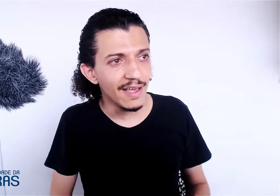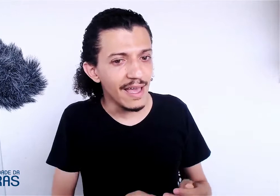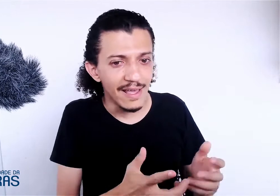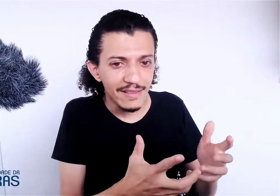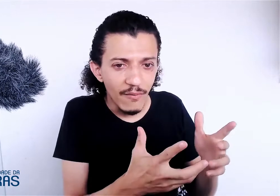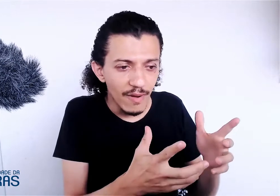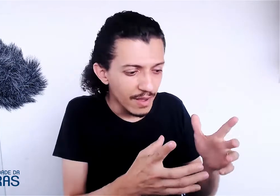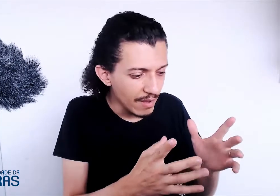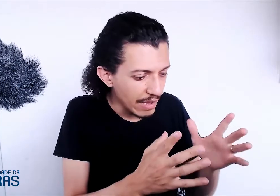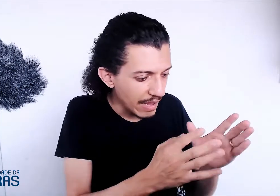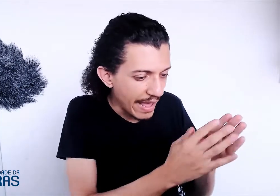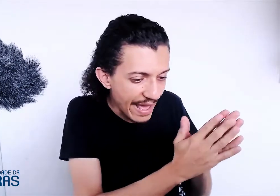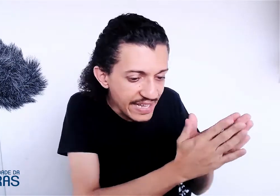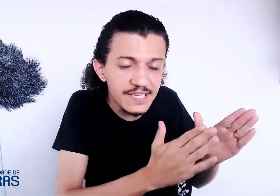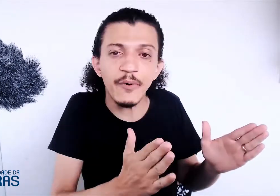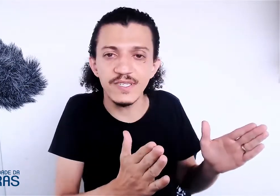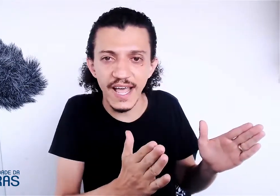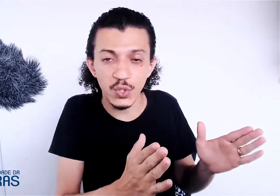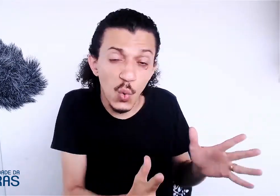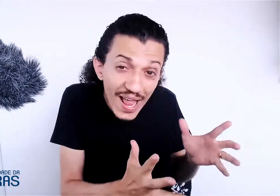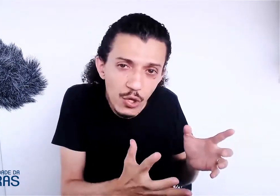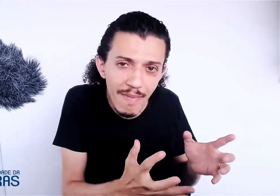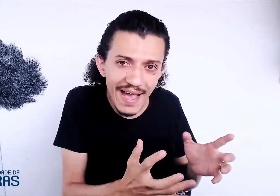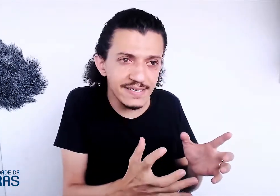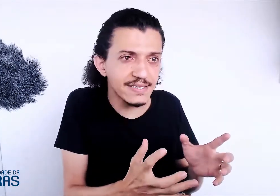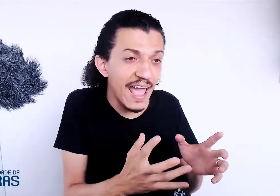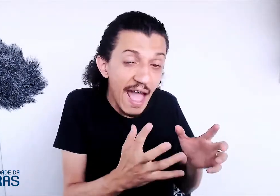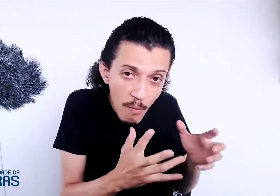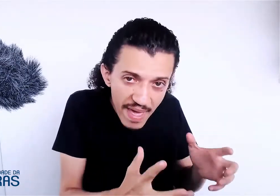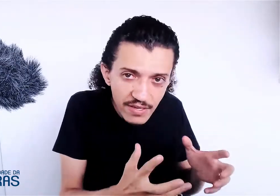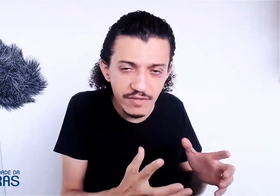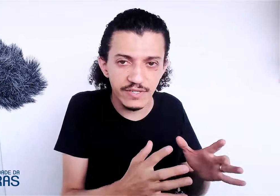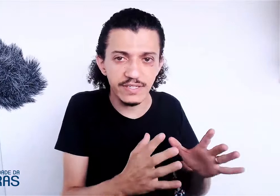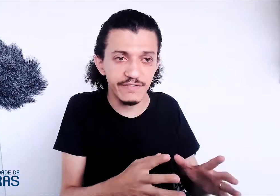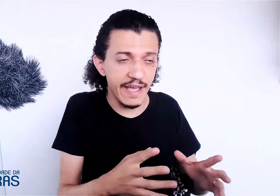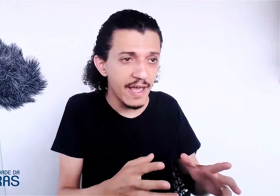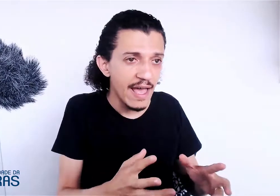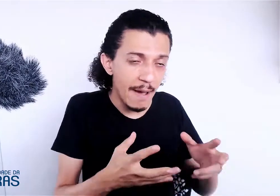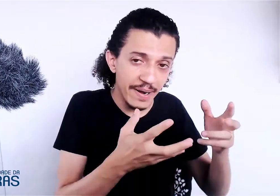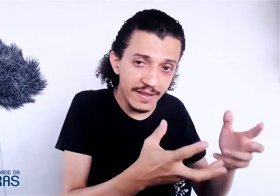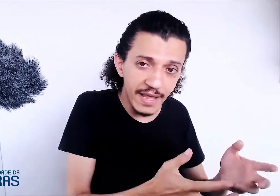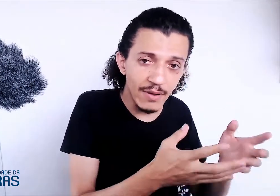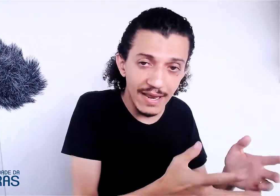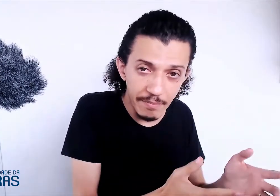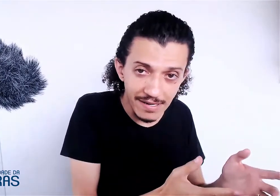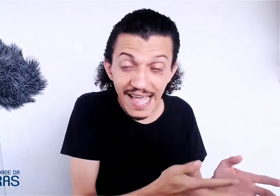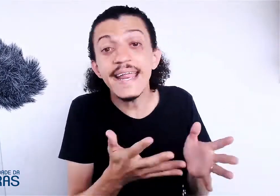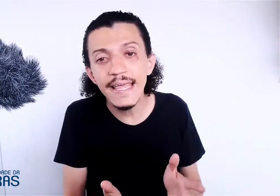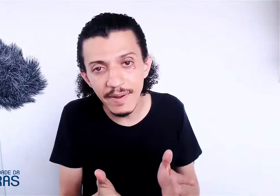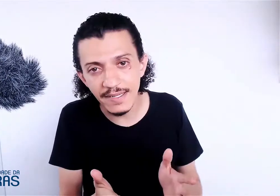Então, esse processo, quanto mais realmente você estiver aprendendo a Libras, em Libras,